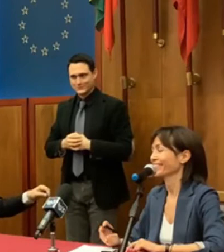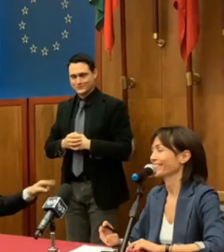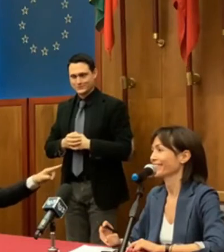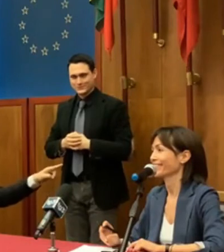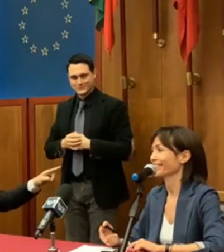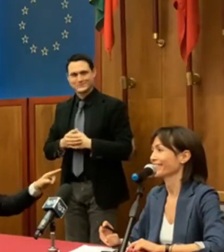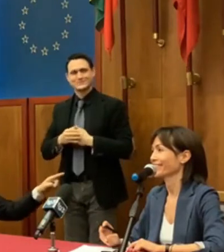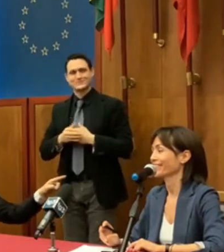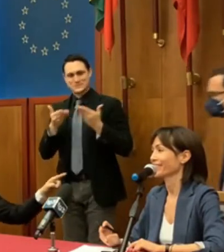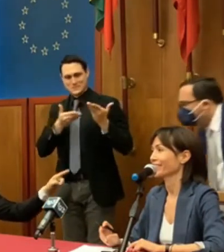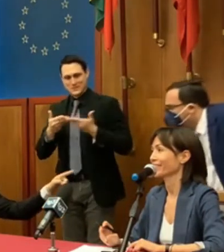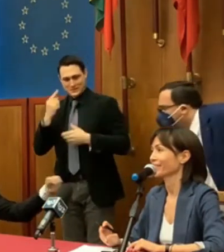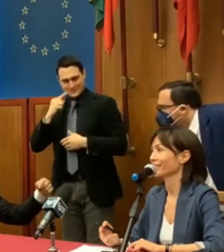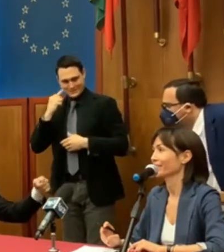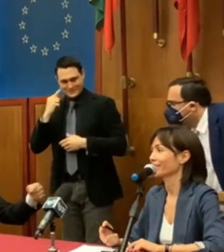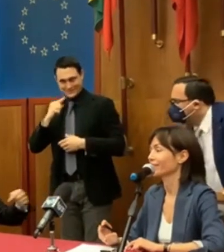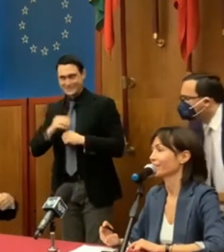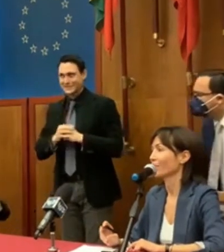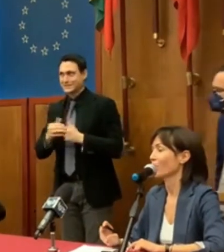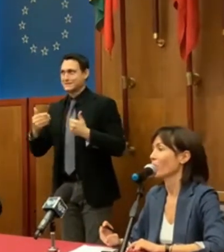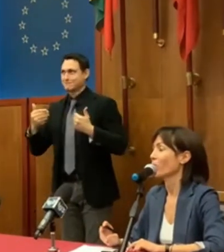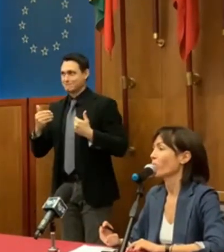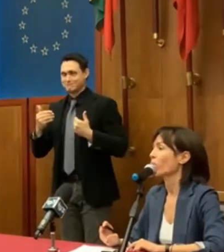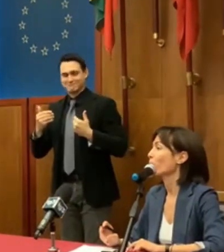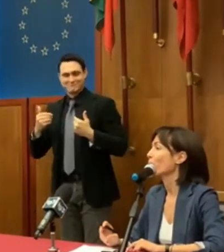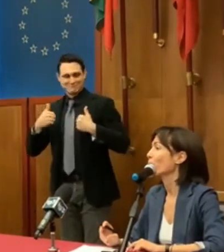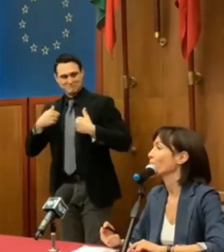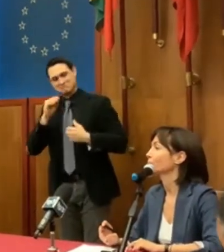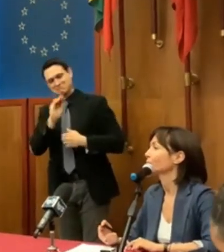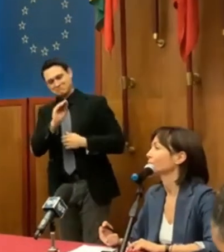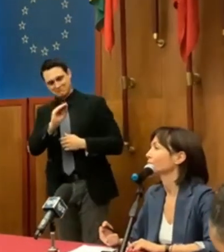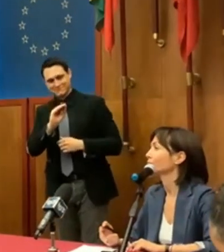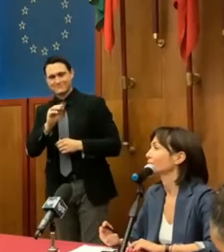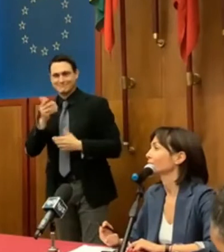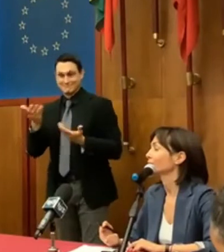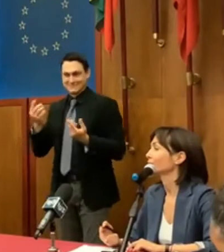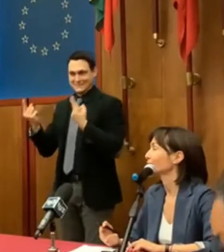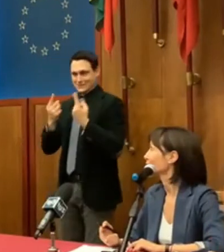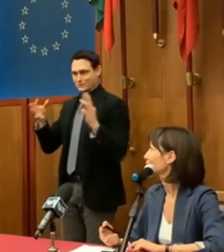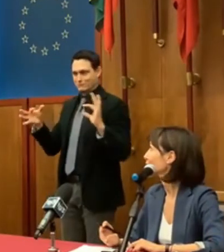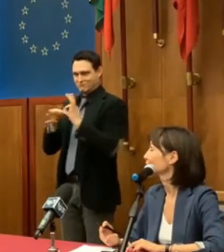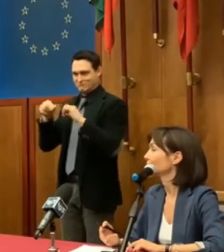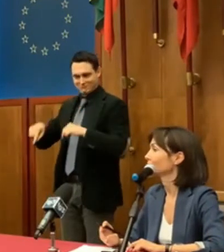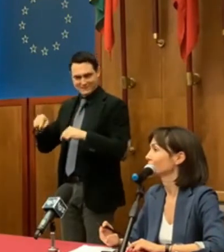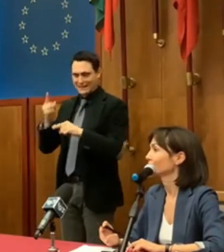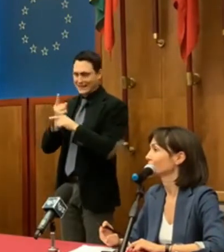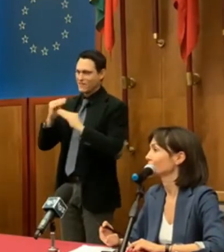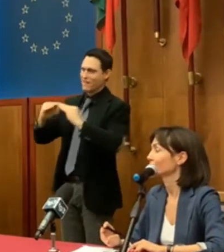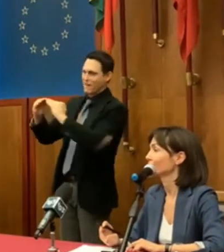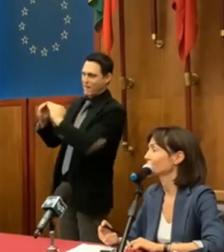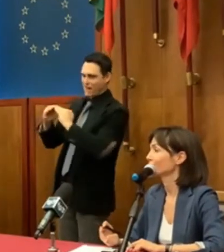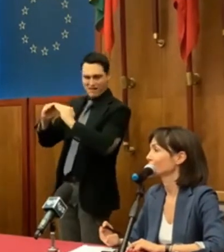Benvenuta a Messina. Sono Iosep Villari di Donomodo. Le vorrei domandare, visto che in questo caso del risanamento della